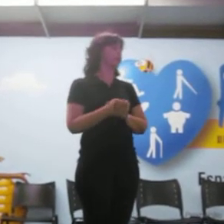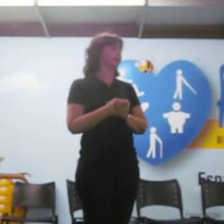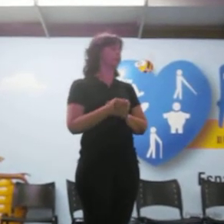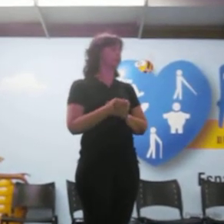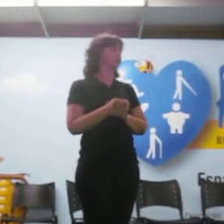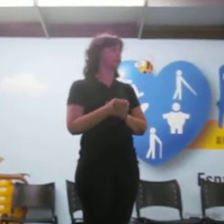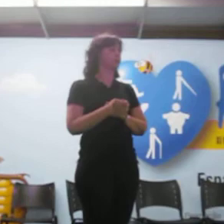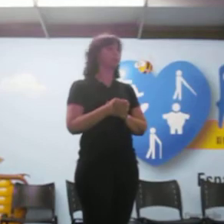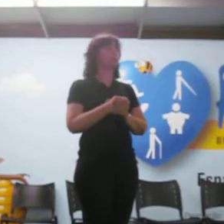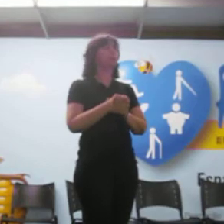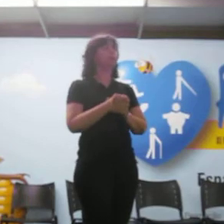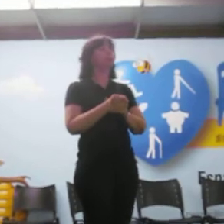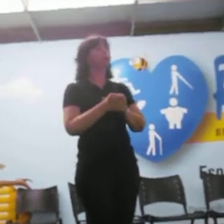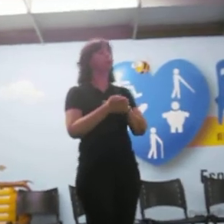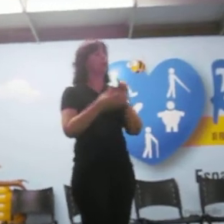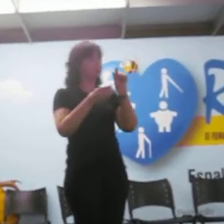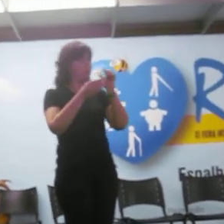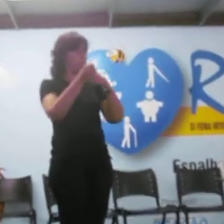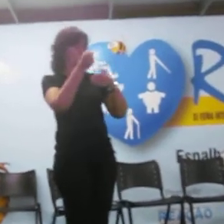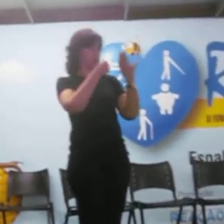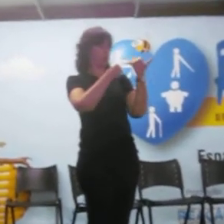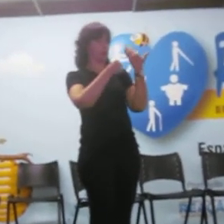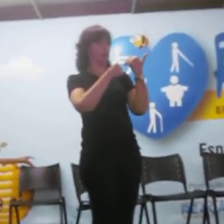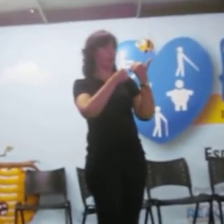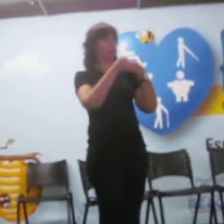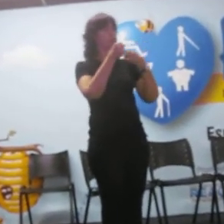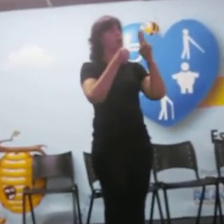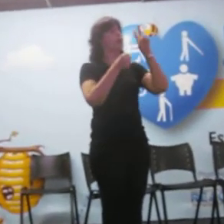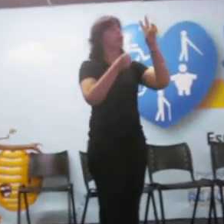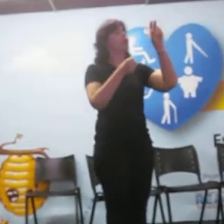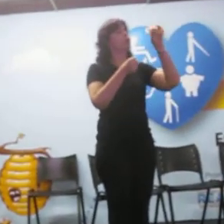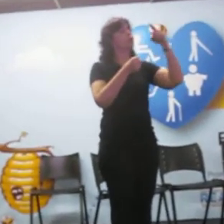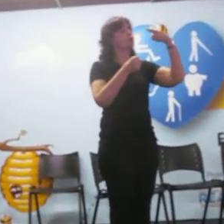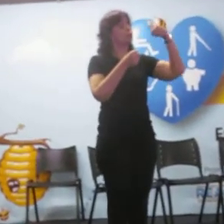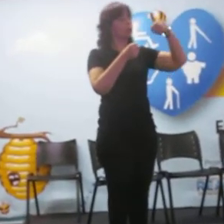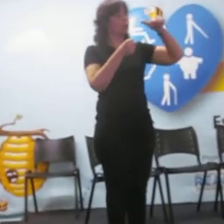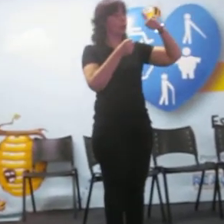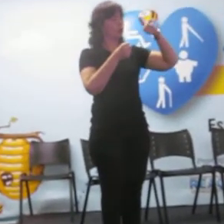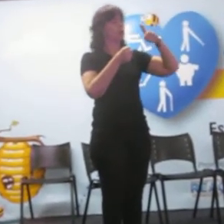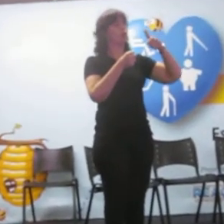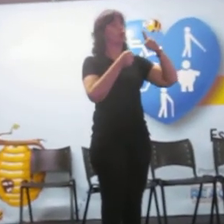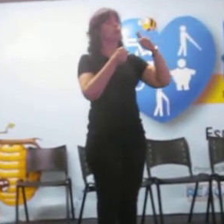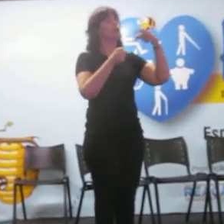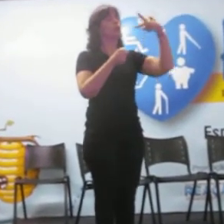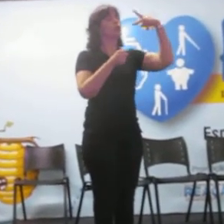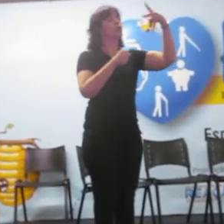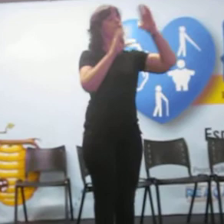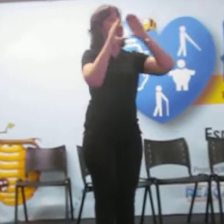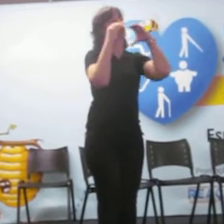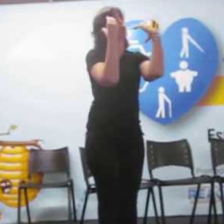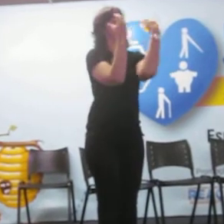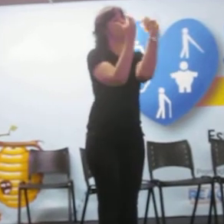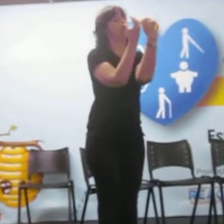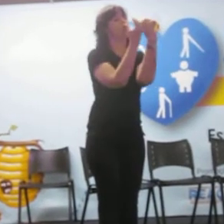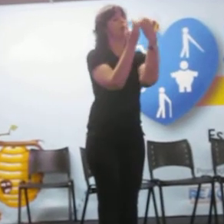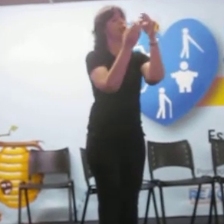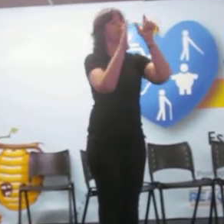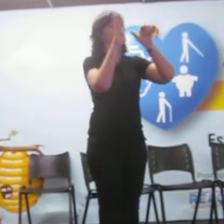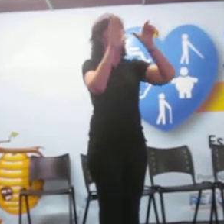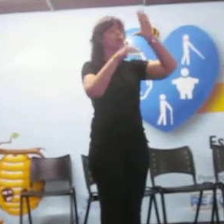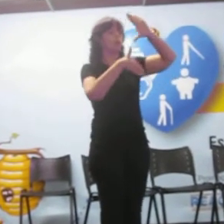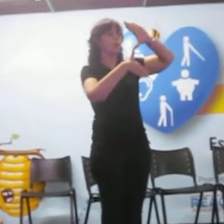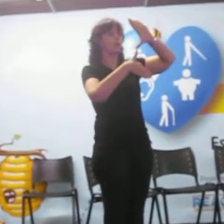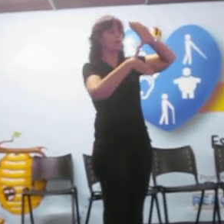Mais recentemente, a partir do ano passado, do nosso segundo congresso latino-americano de óbvios e